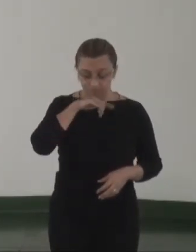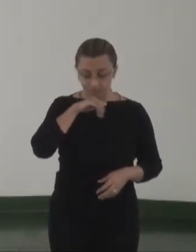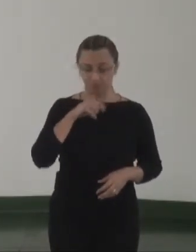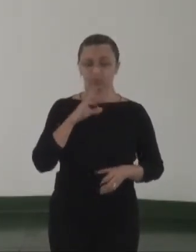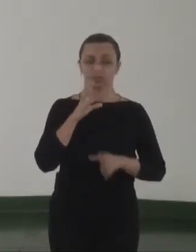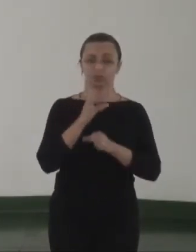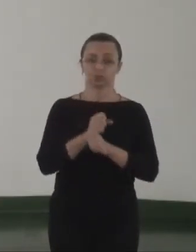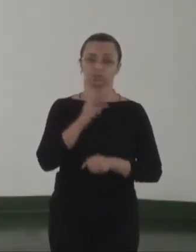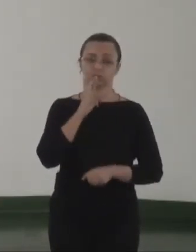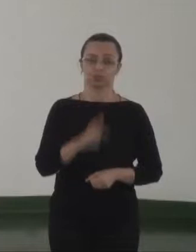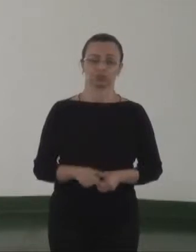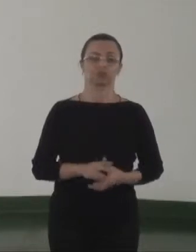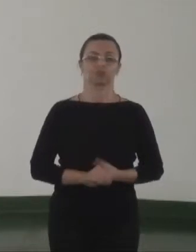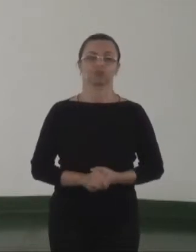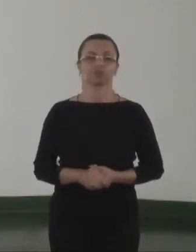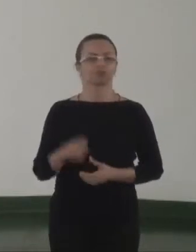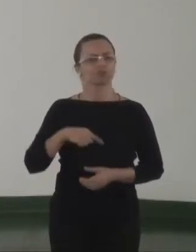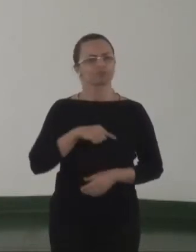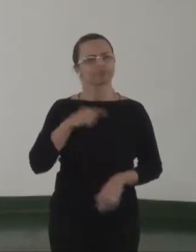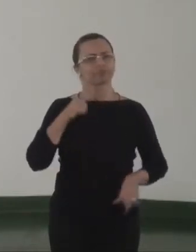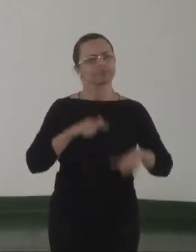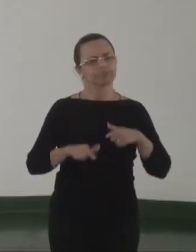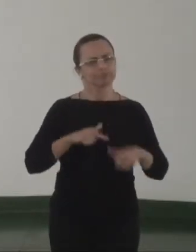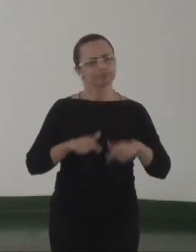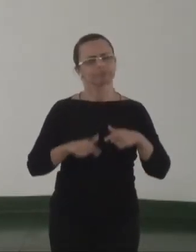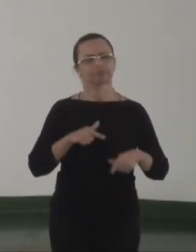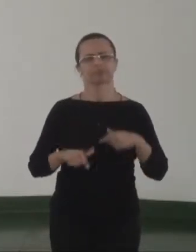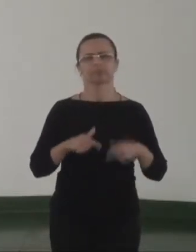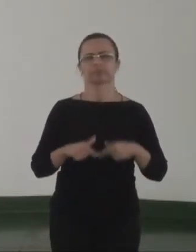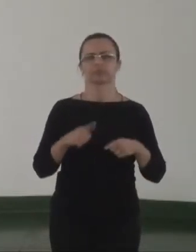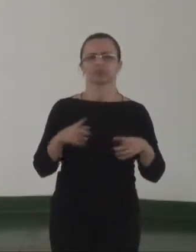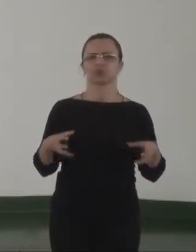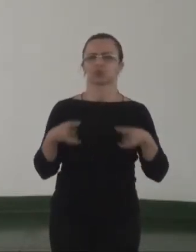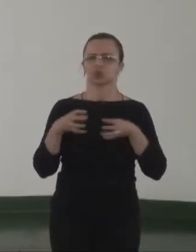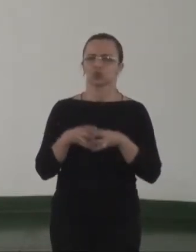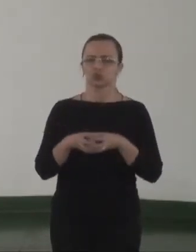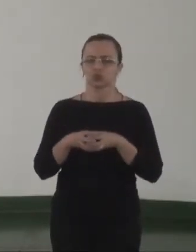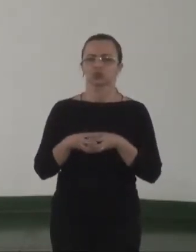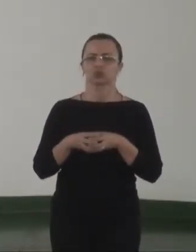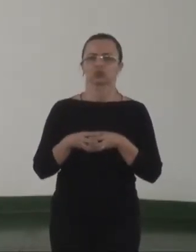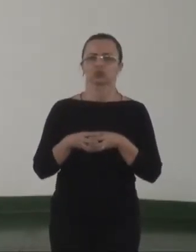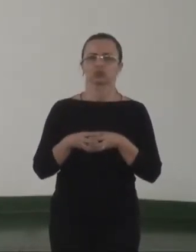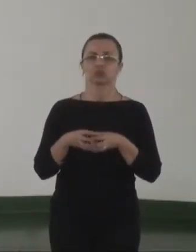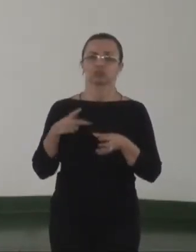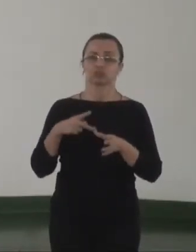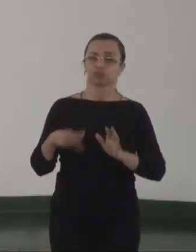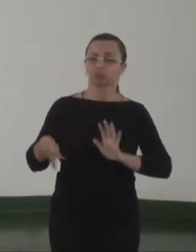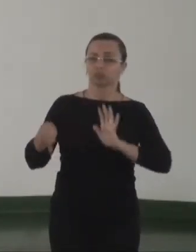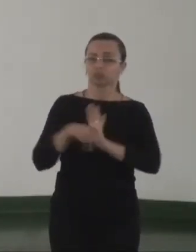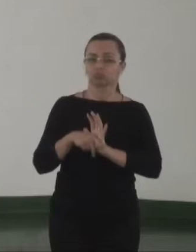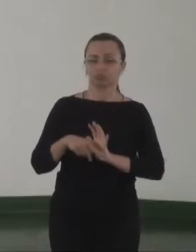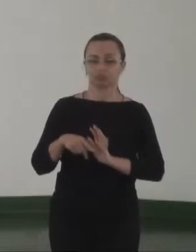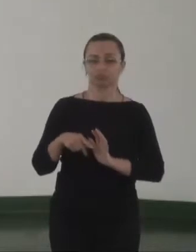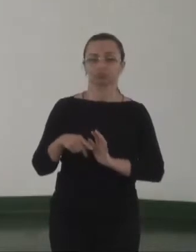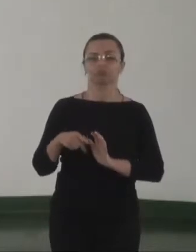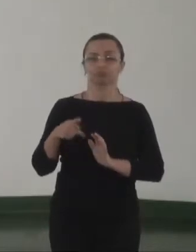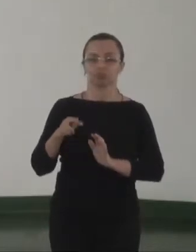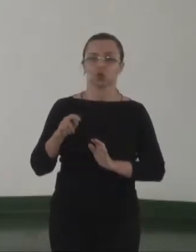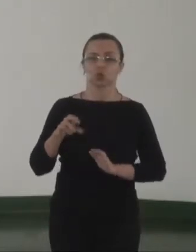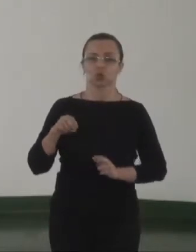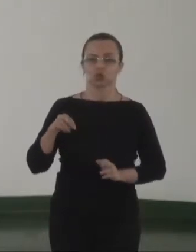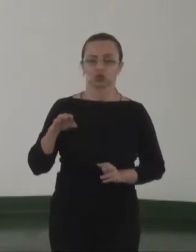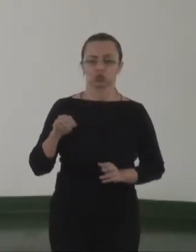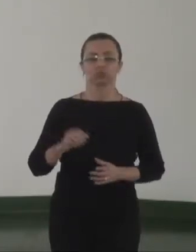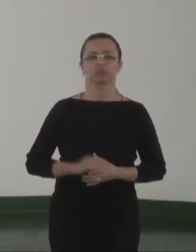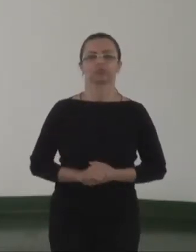final. Então nós temos que trabalhar a rede, mas em conjunto com os próprios promotores. Tanto que